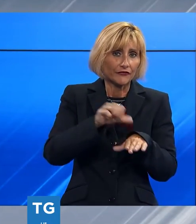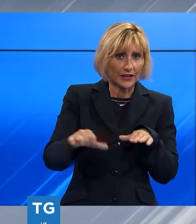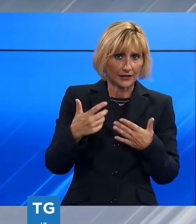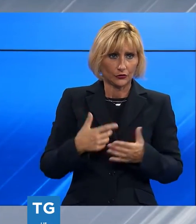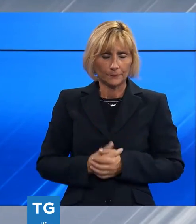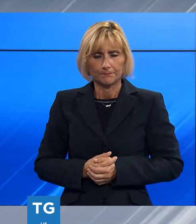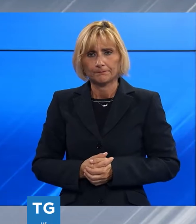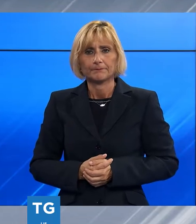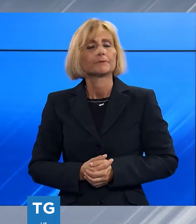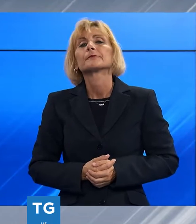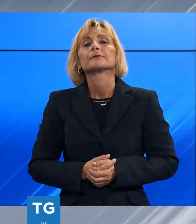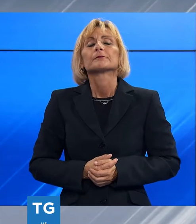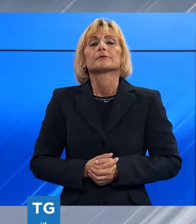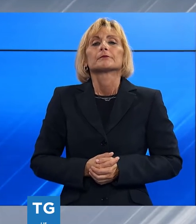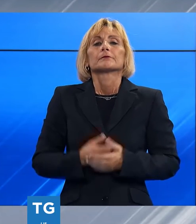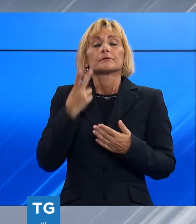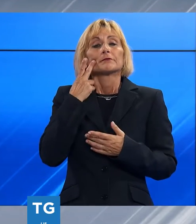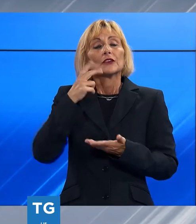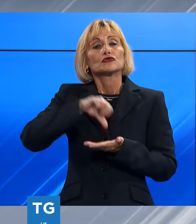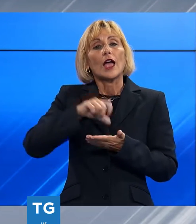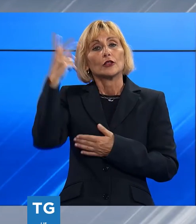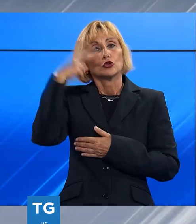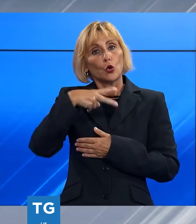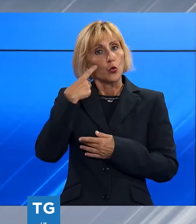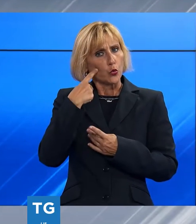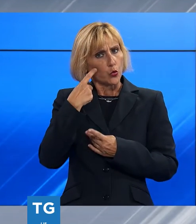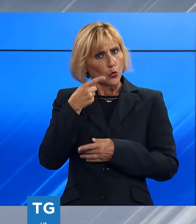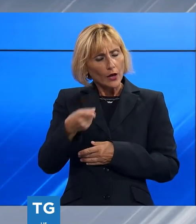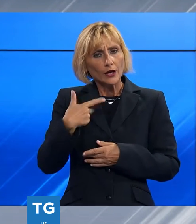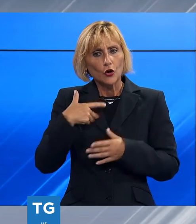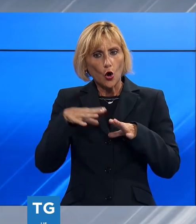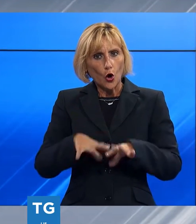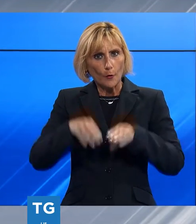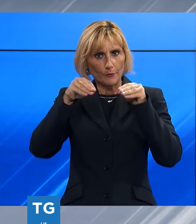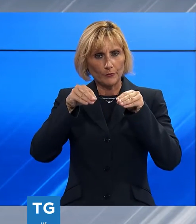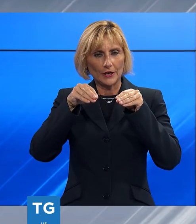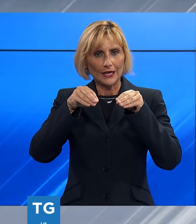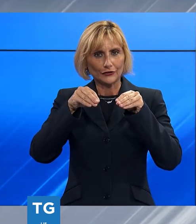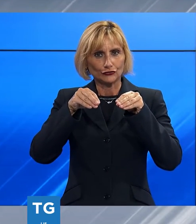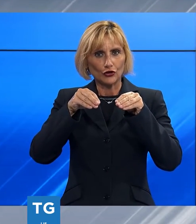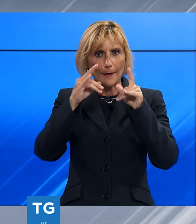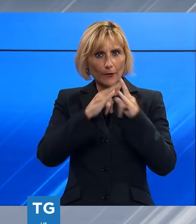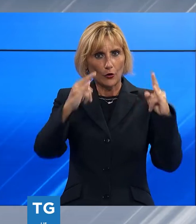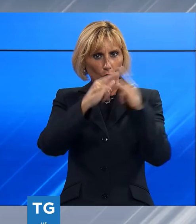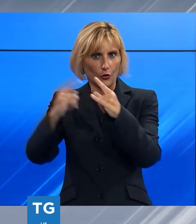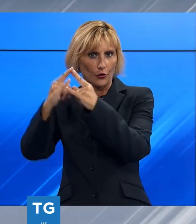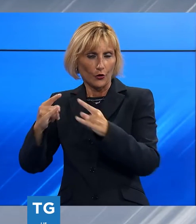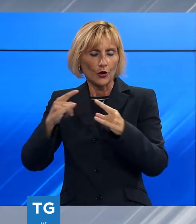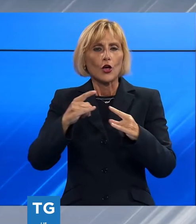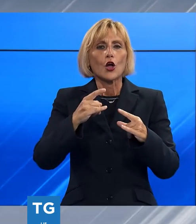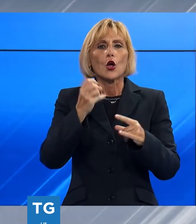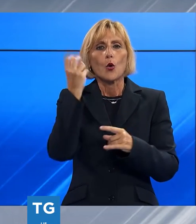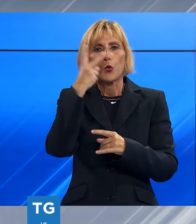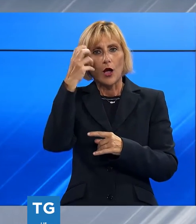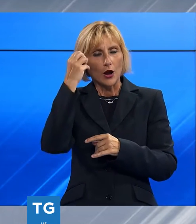Ci spostiamo adesso un centro storico a Lucca dove si stanno allestendo i padiglioni per i comics. Torna anche quello